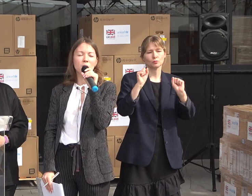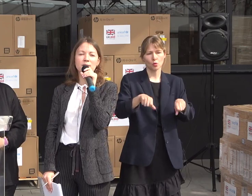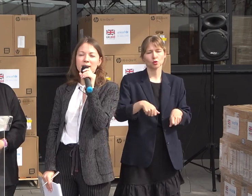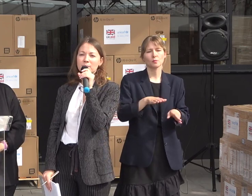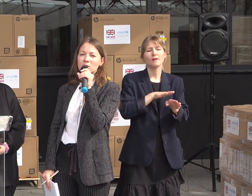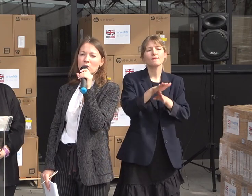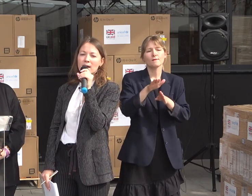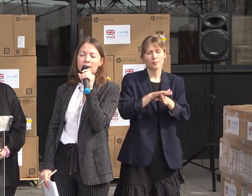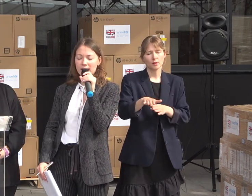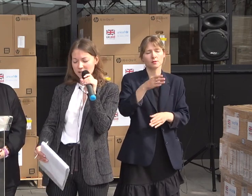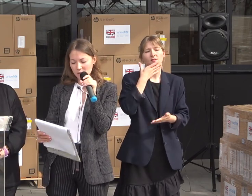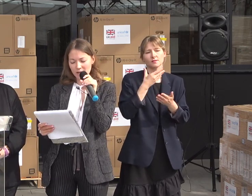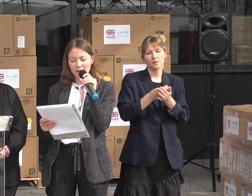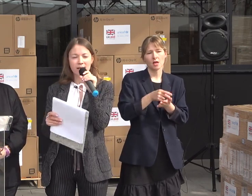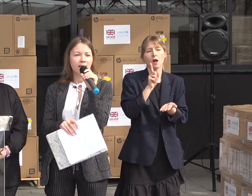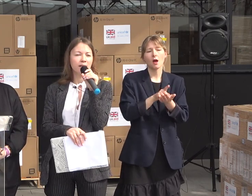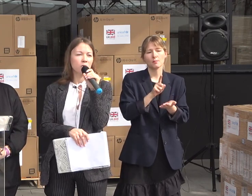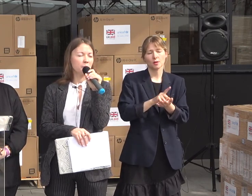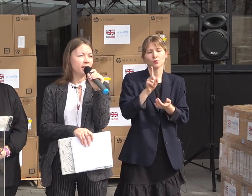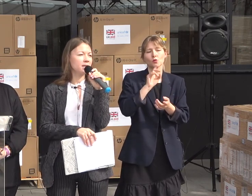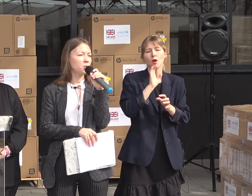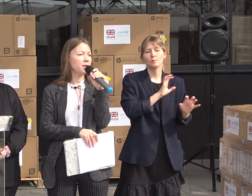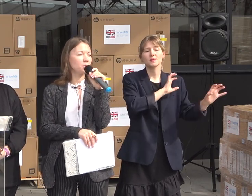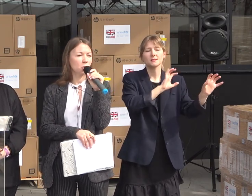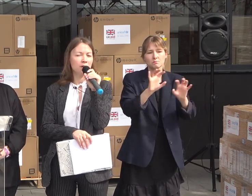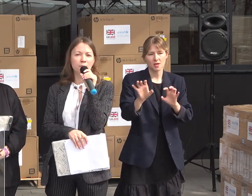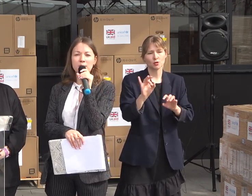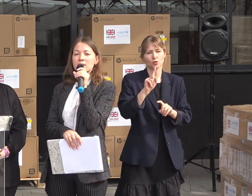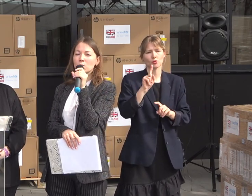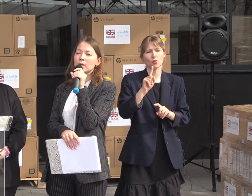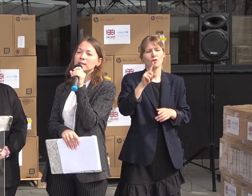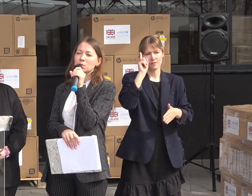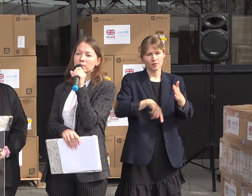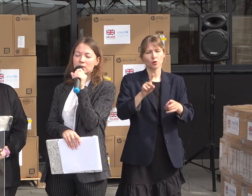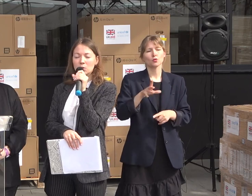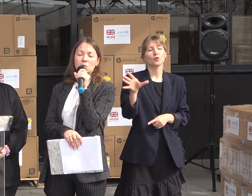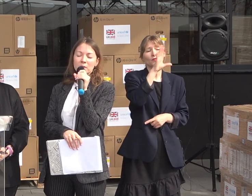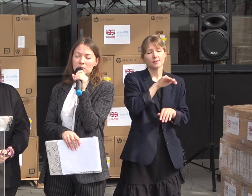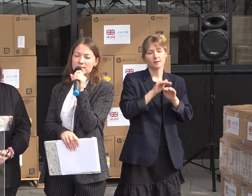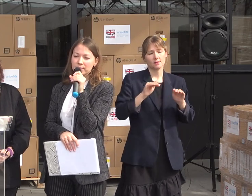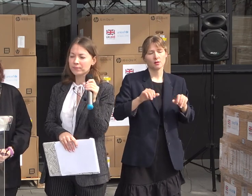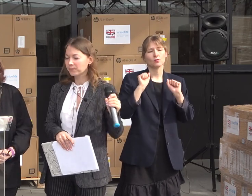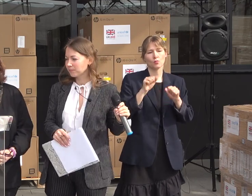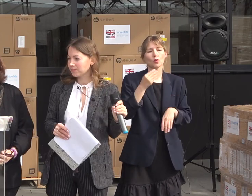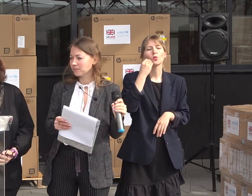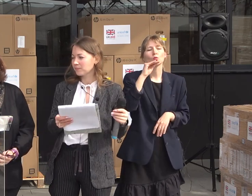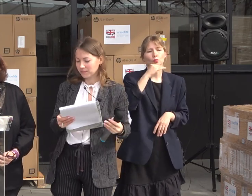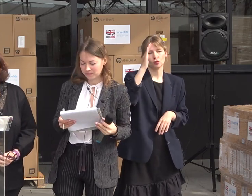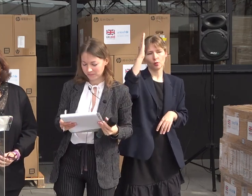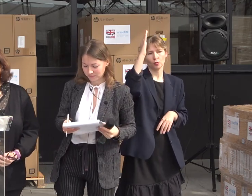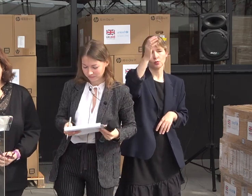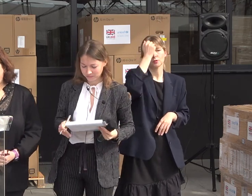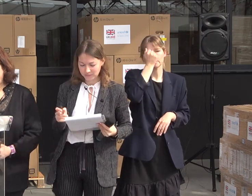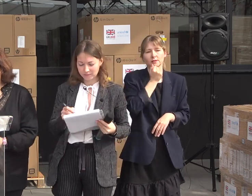și neostenit pentru a ne-a asigurat că copiii din Republica Moldova pot să se bucure de un viitor luminos. Vă